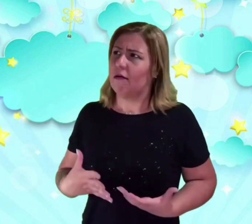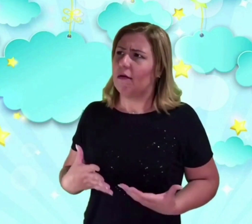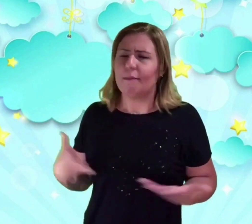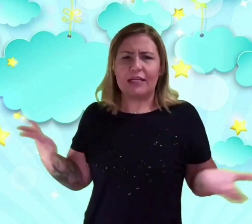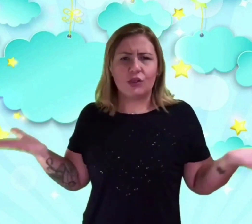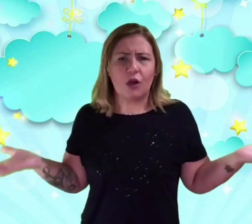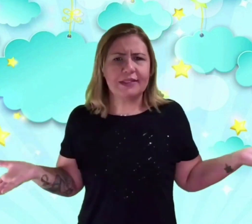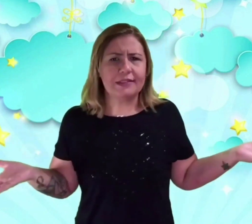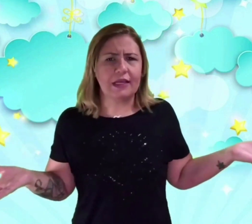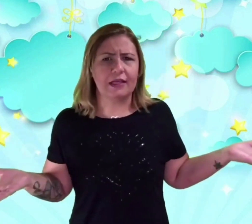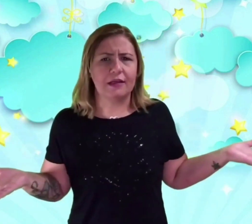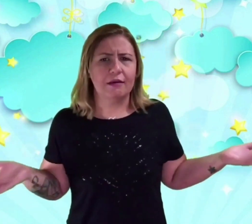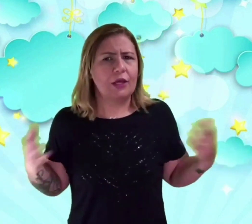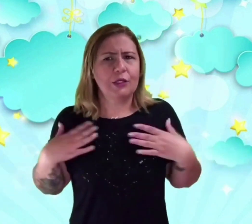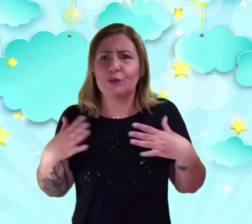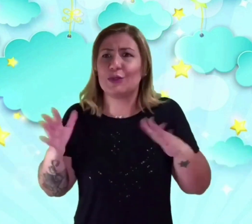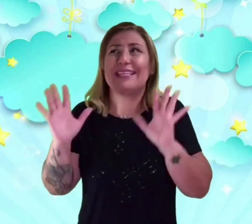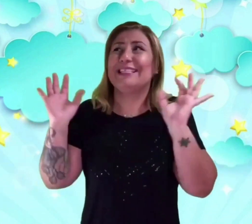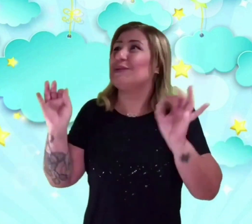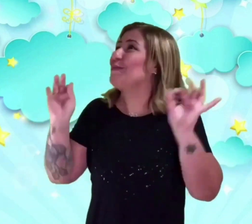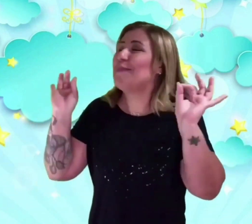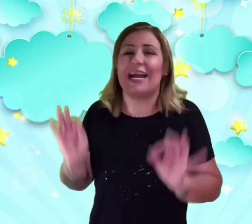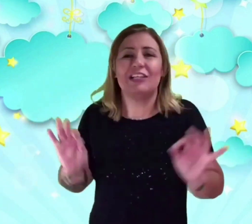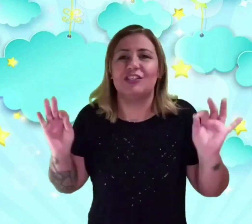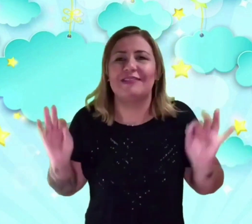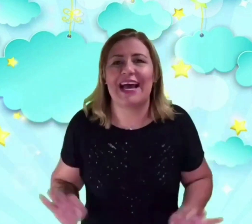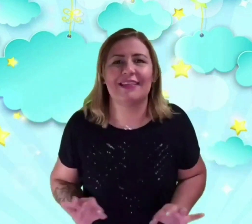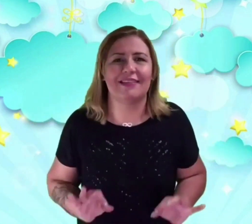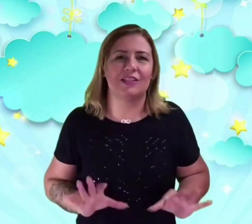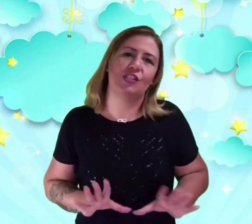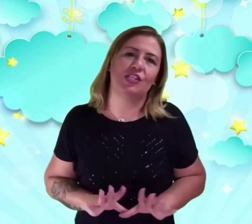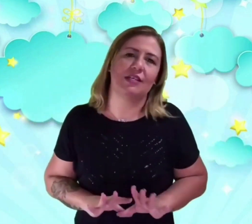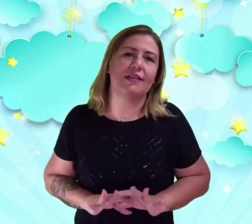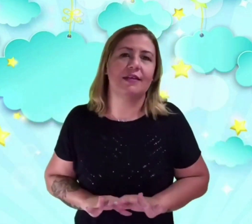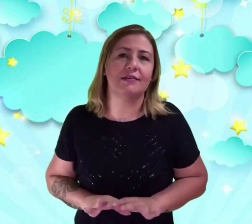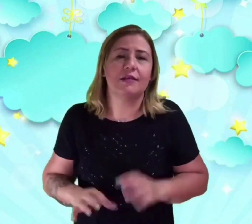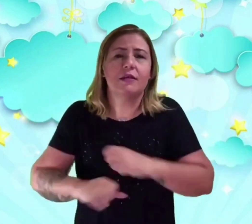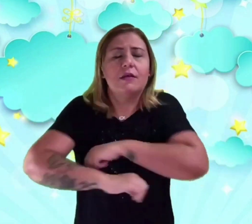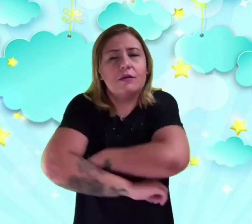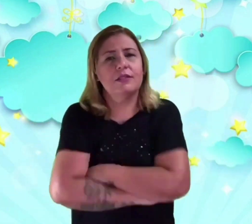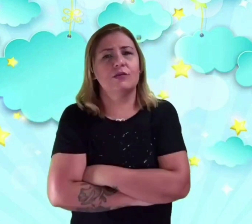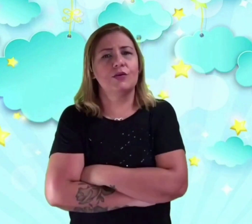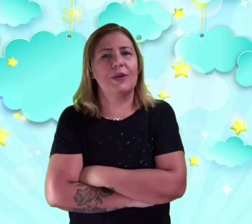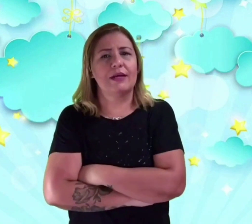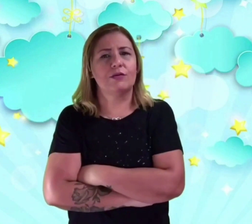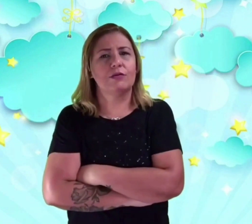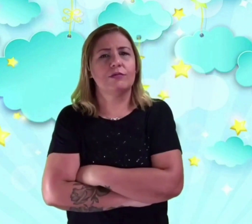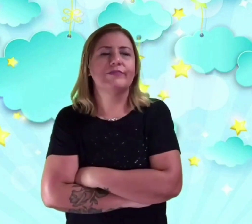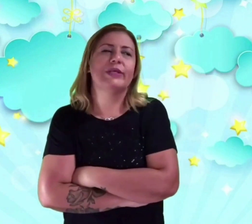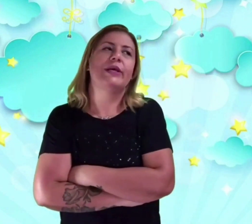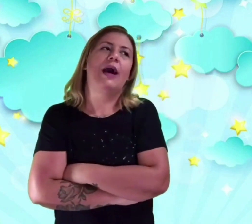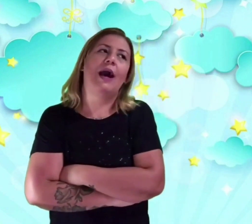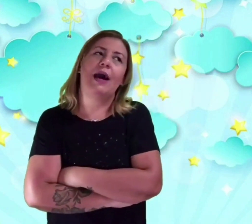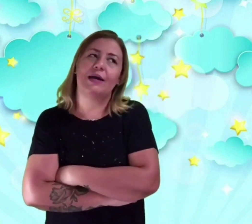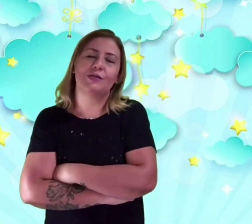Mas como assim? Eu não estou entendendo mais nada, diz a criança cruzando os braços. Ah,